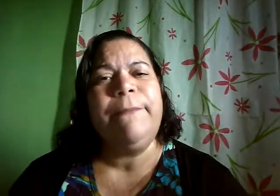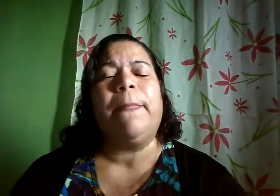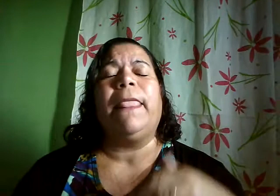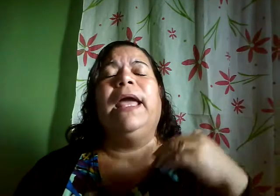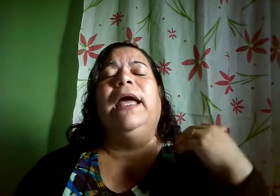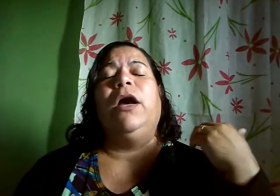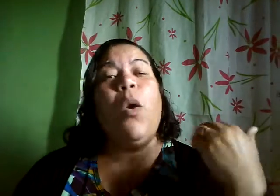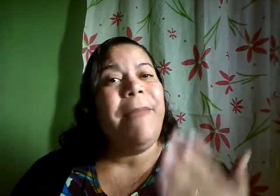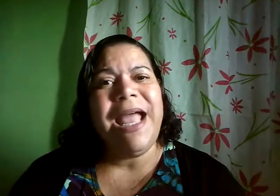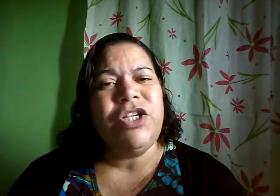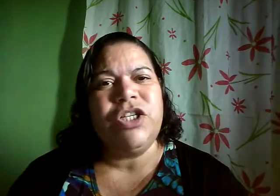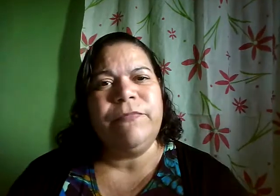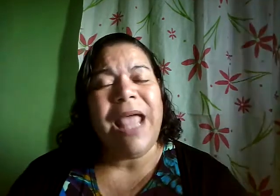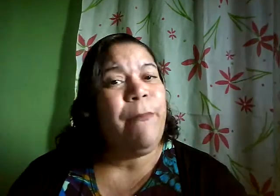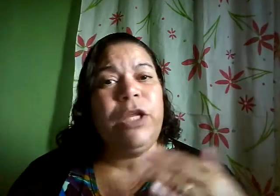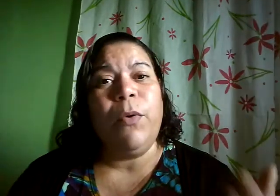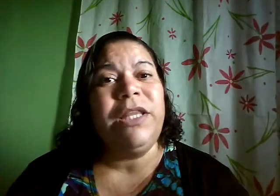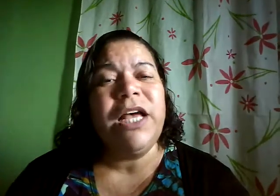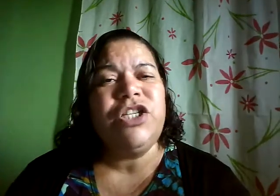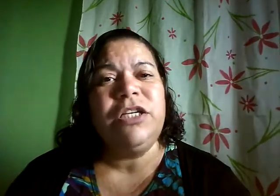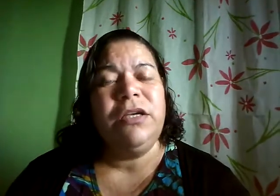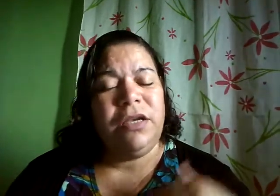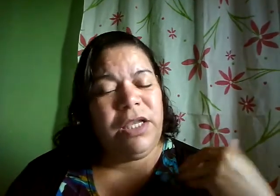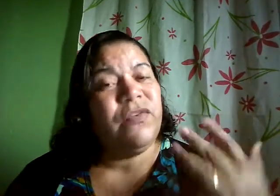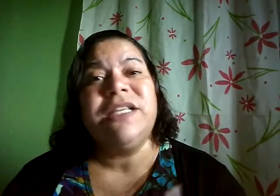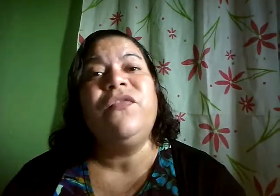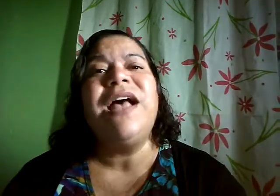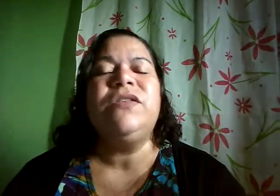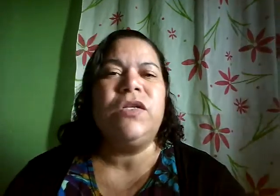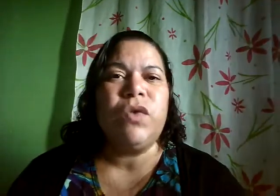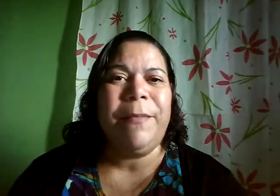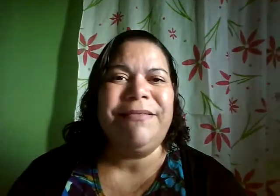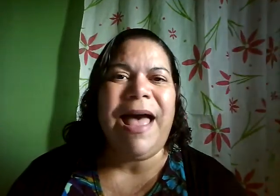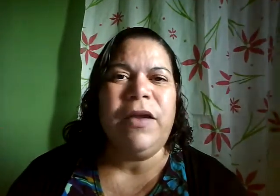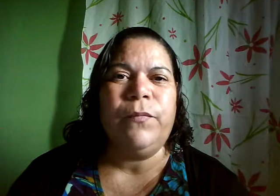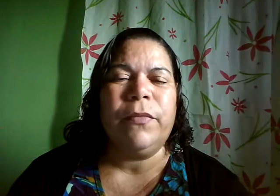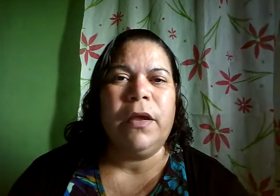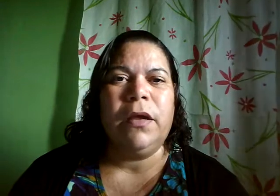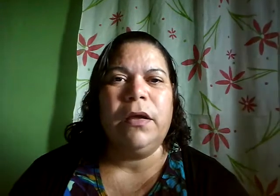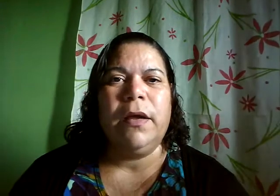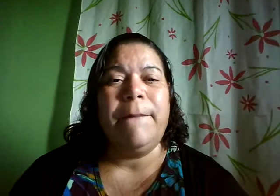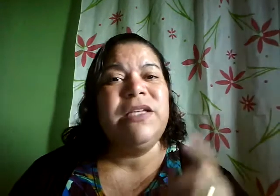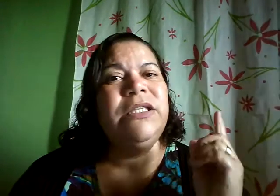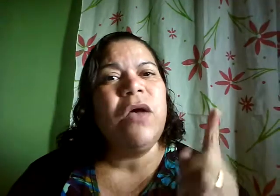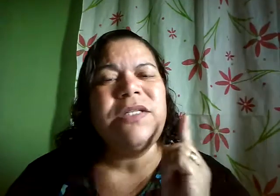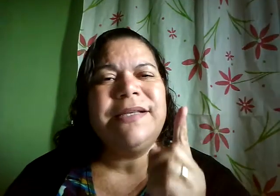comente é muito importante que você faça seus comentários mas não se